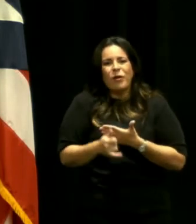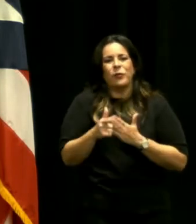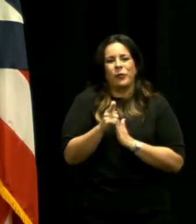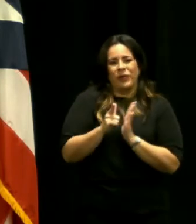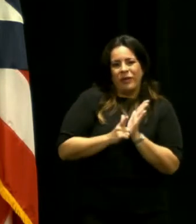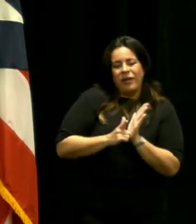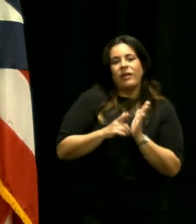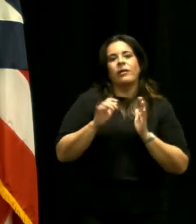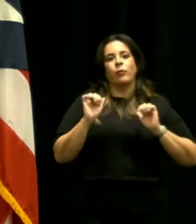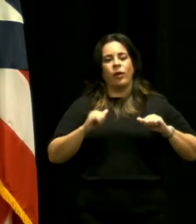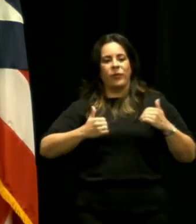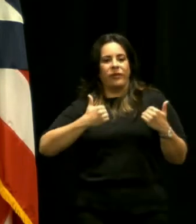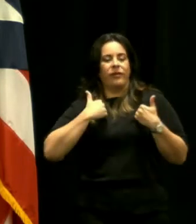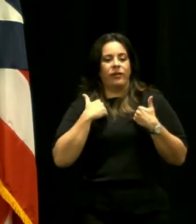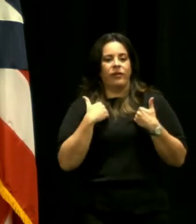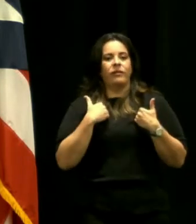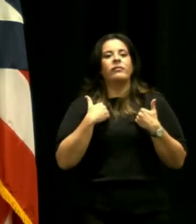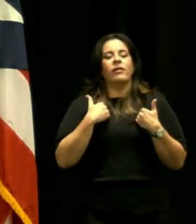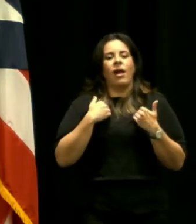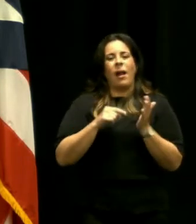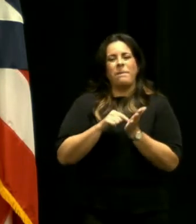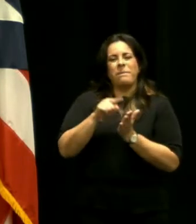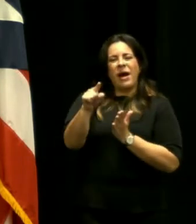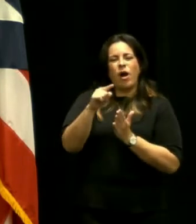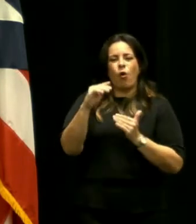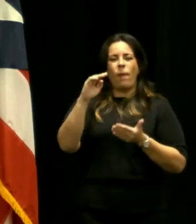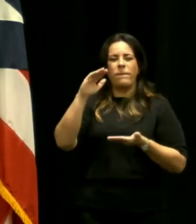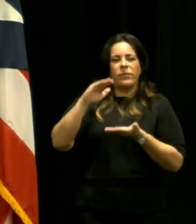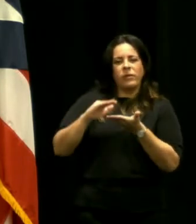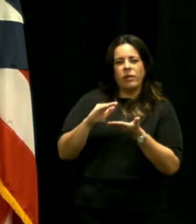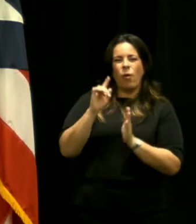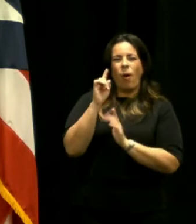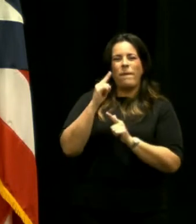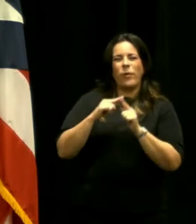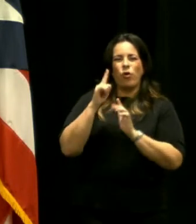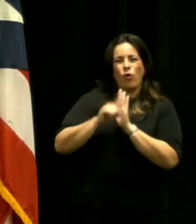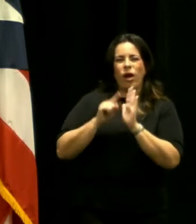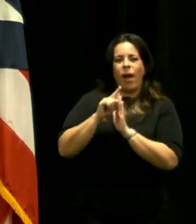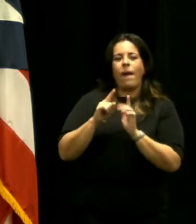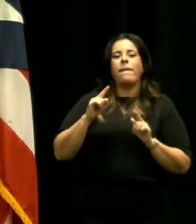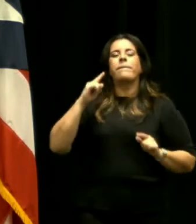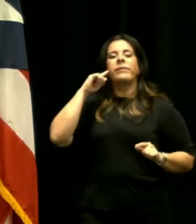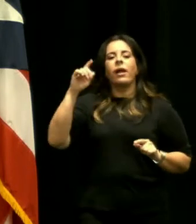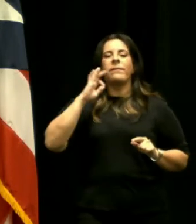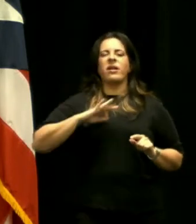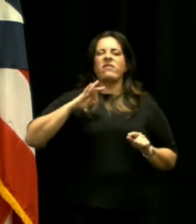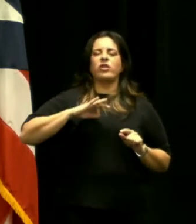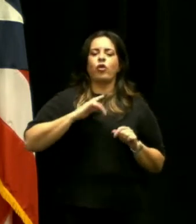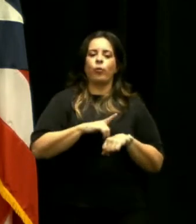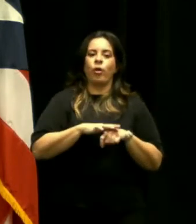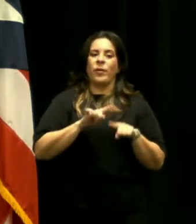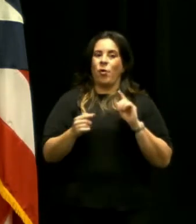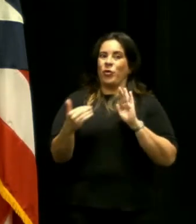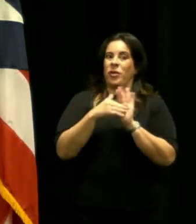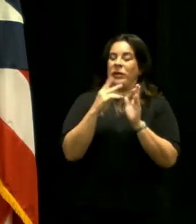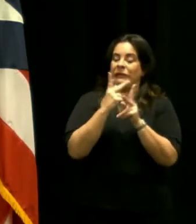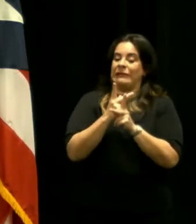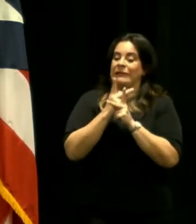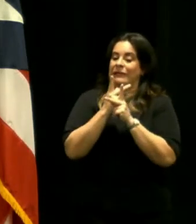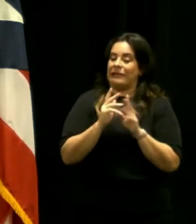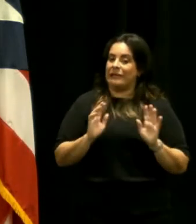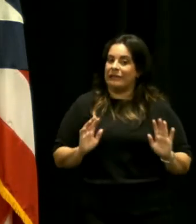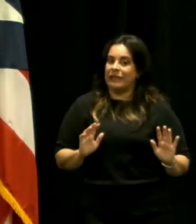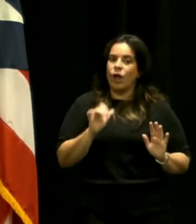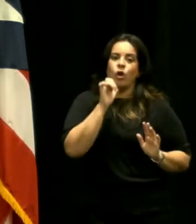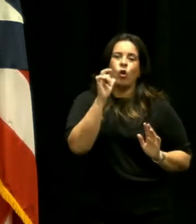y tengamos el salario mínimo donde merece el pueblo pero otra vez hay que tener mucho cuidado en esto esto no es